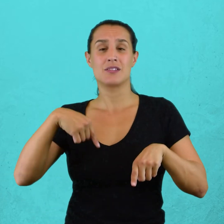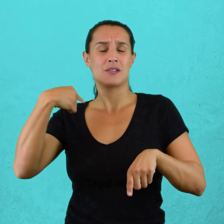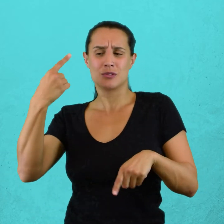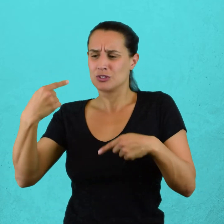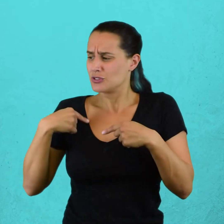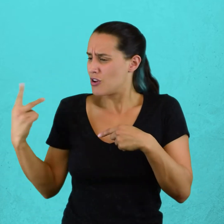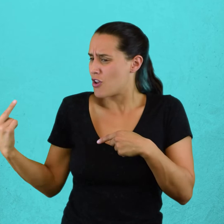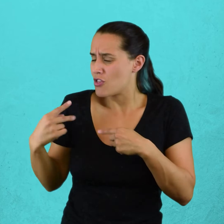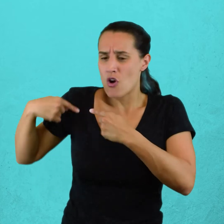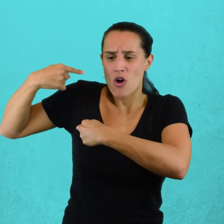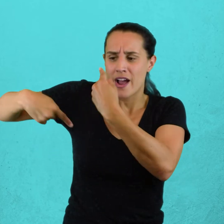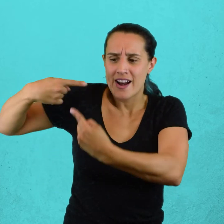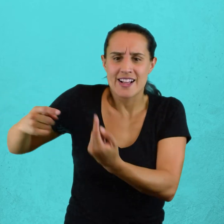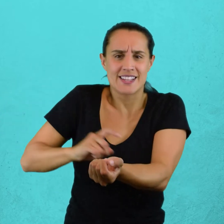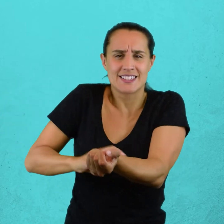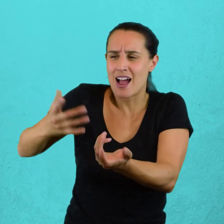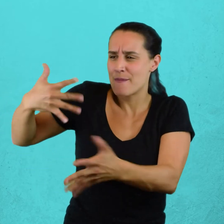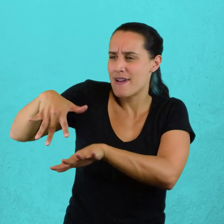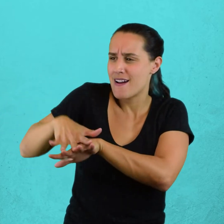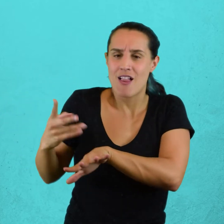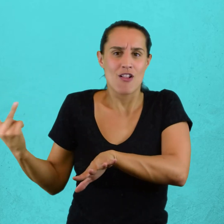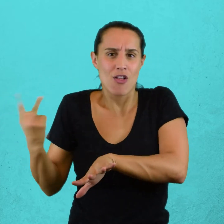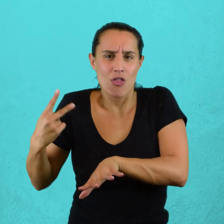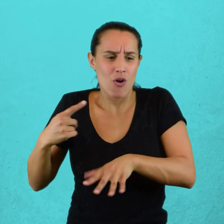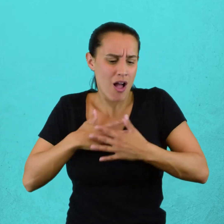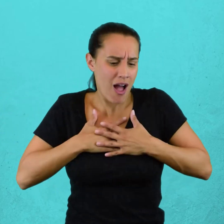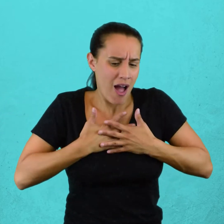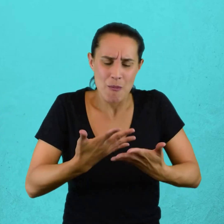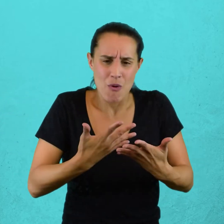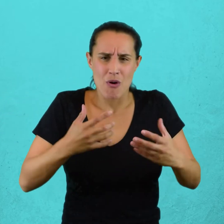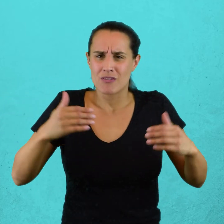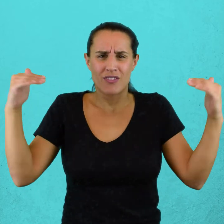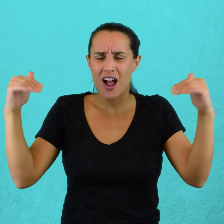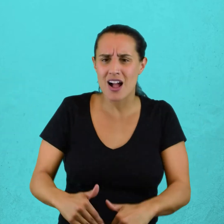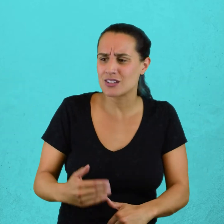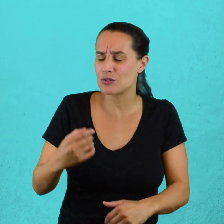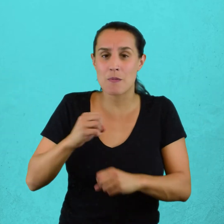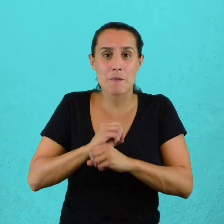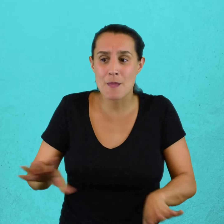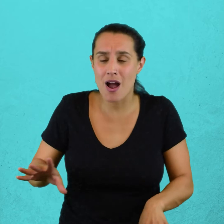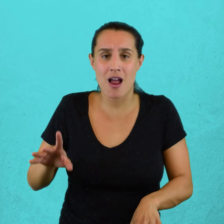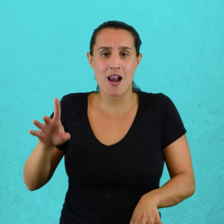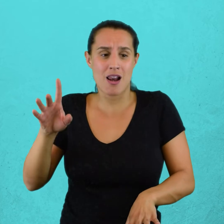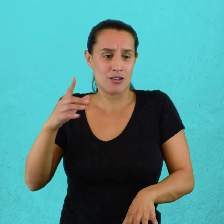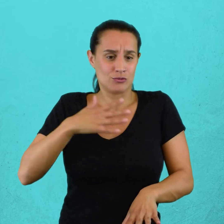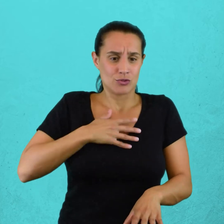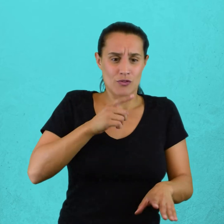Luego su sangre, su amor estaban malditos. Su amor, sobre todo. 28 años él,